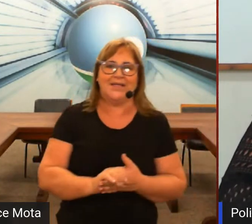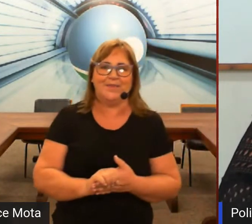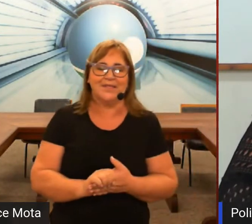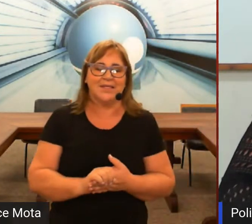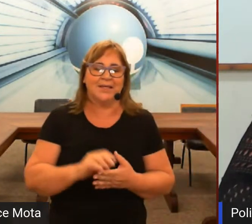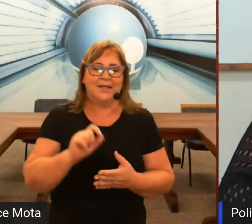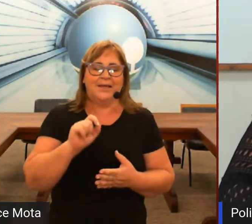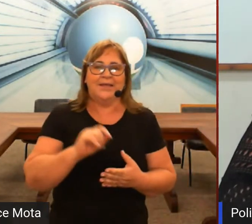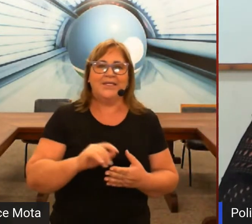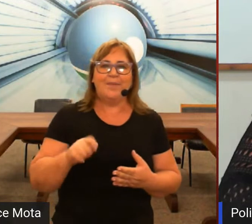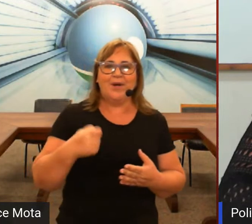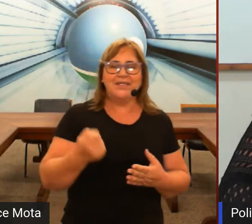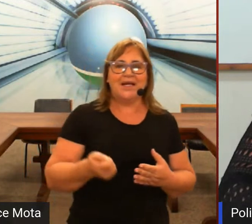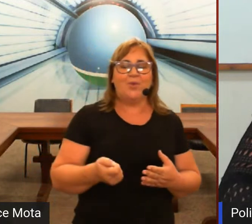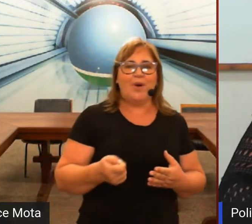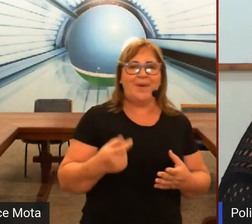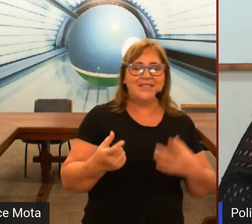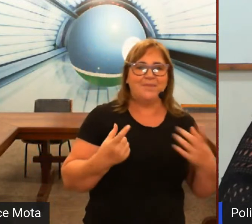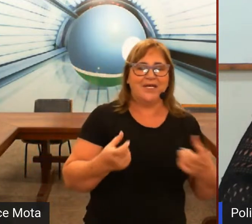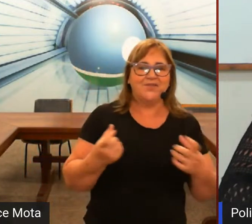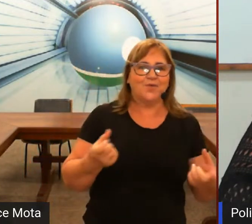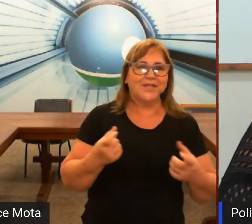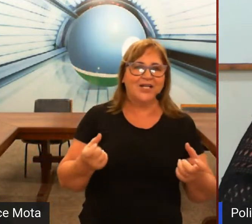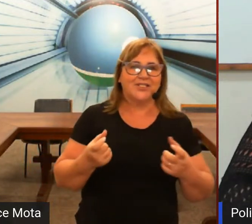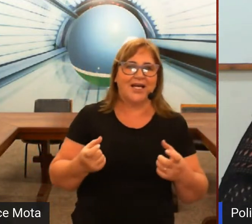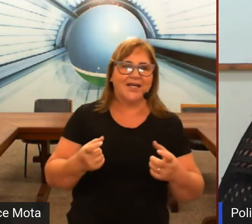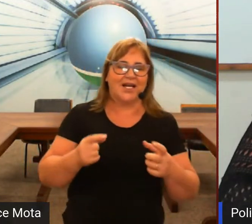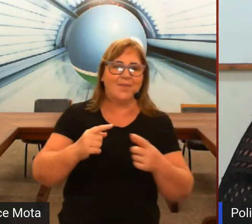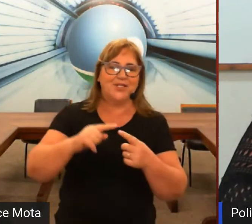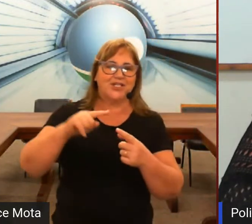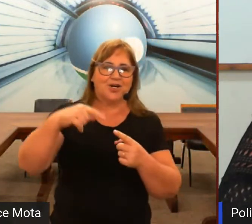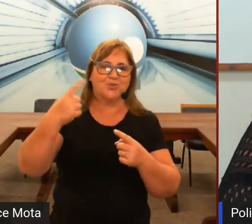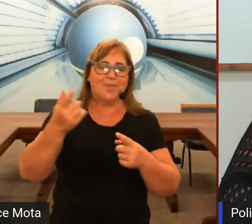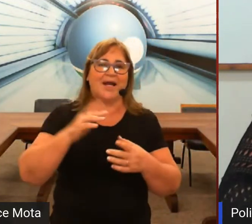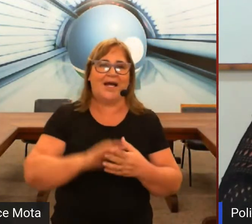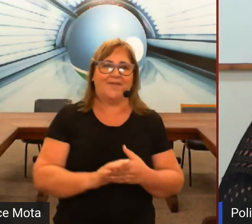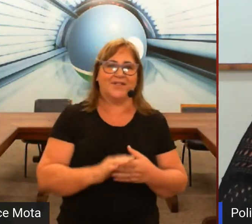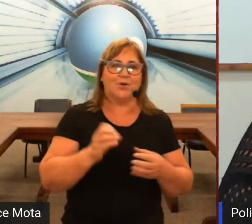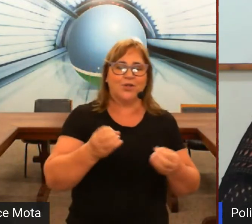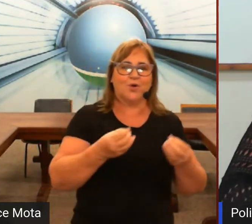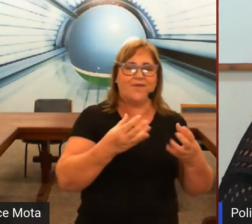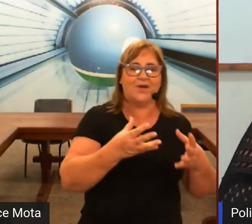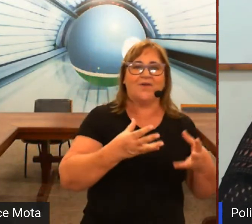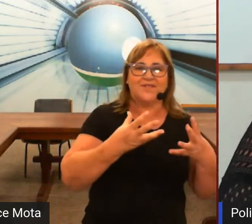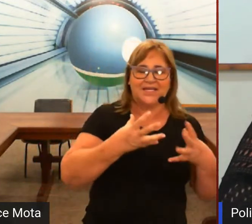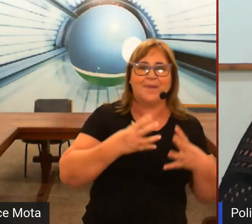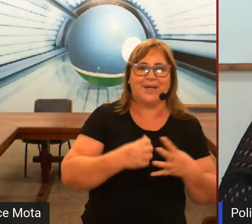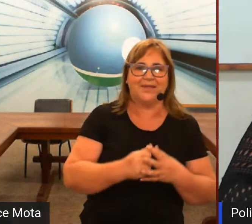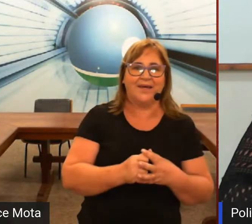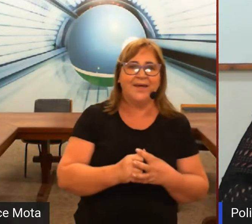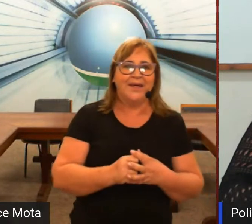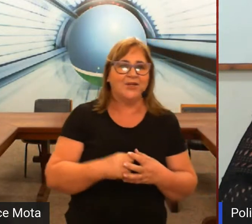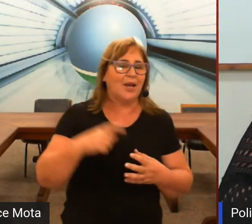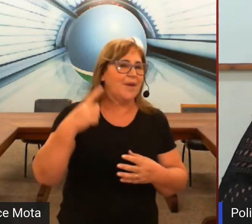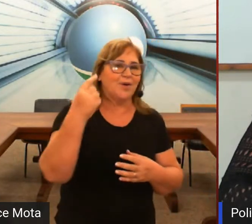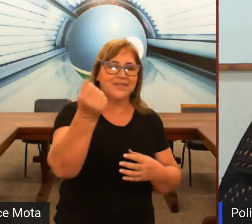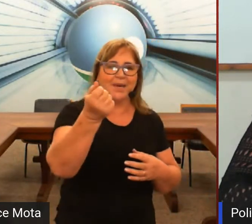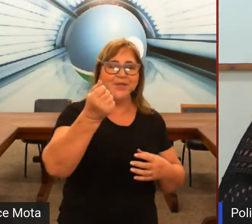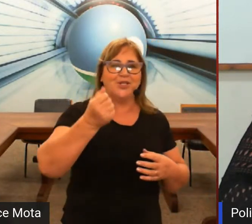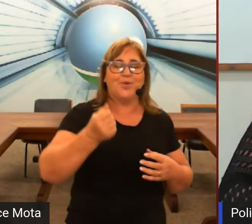Libras e depois eu percebi a dificuldade dela que ela repetia só a última palavra então quando eu falei com ela você quer aprender então ela pegou assim rapidinho